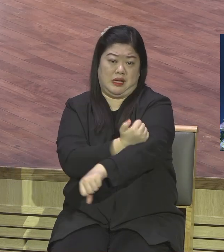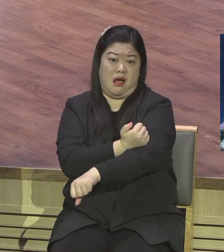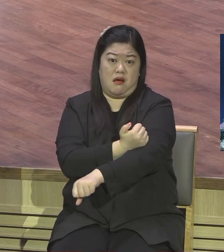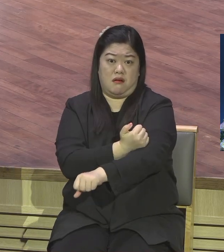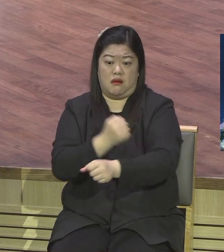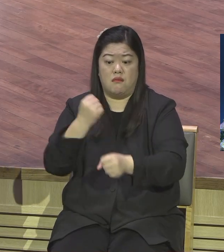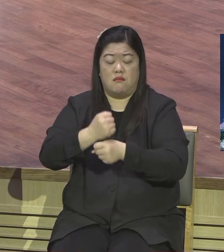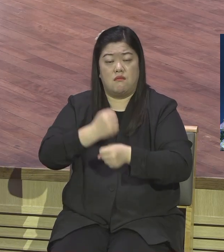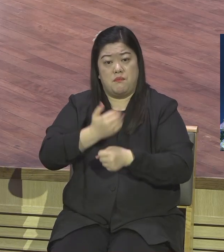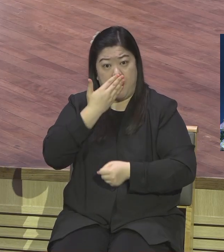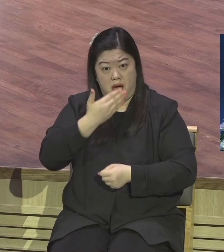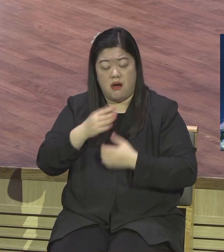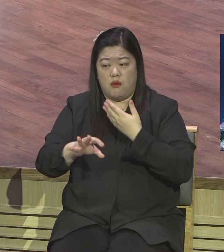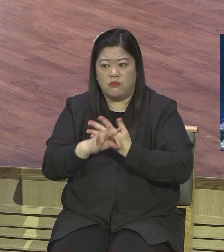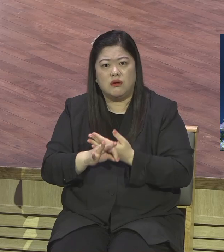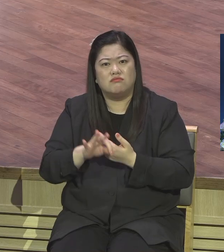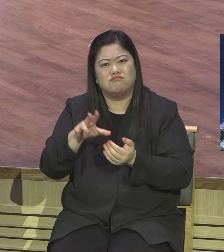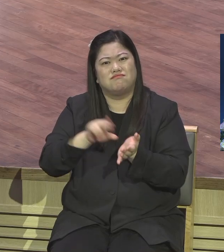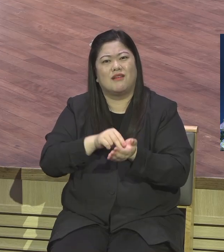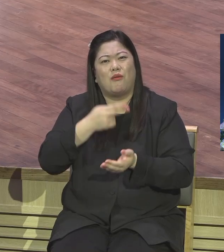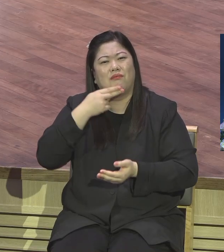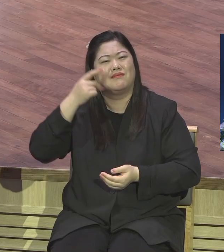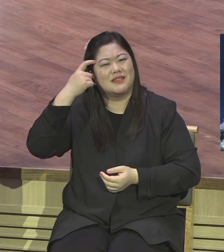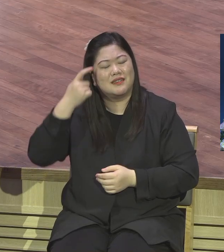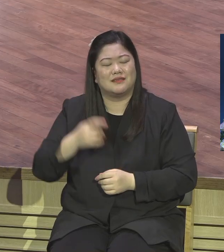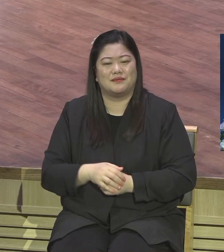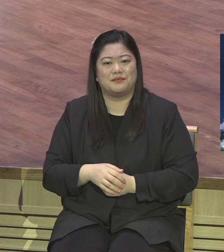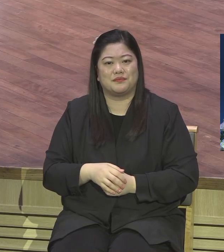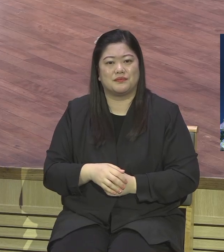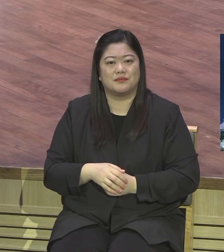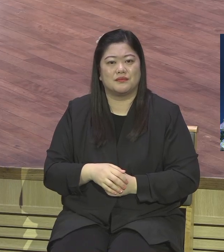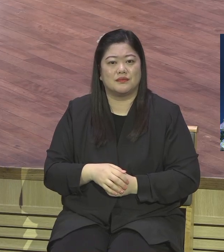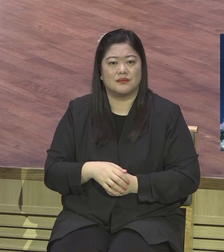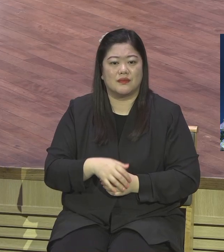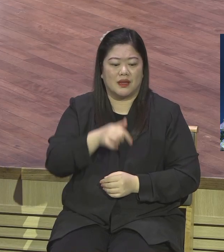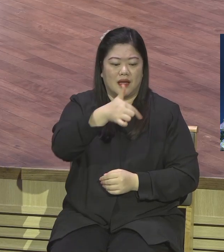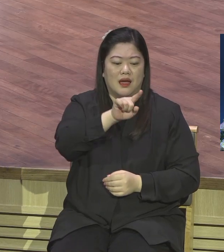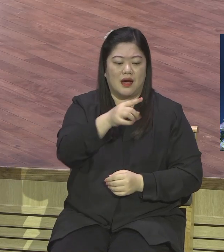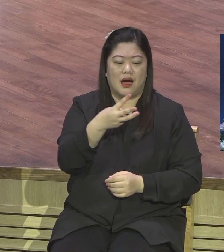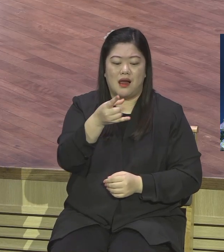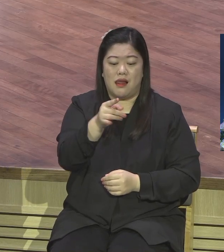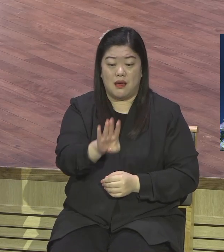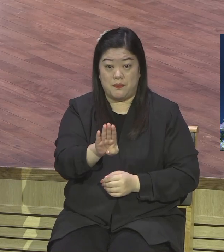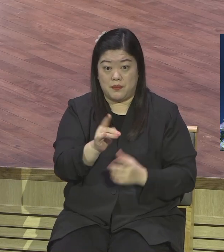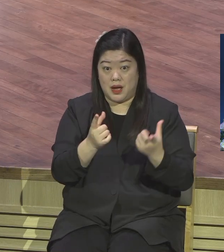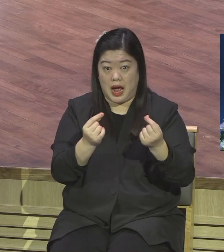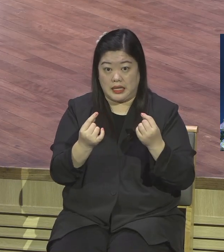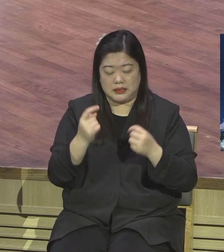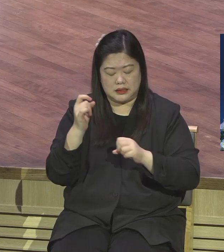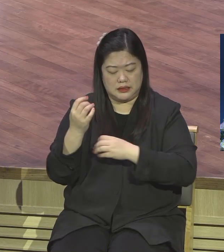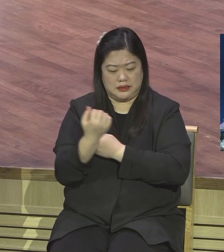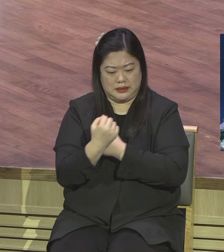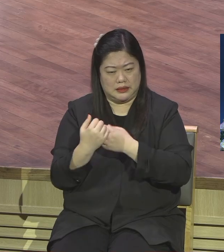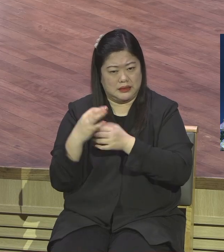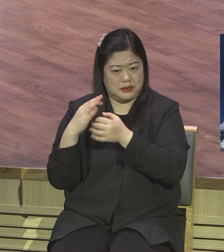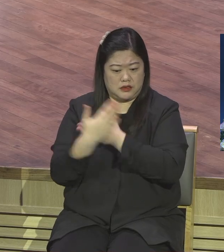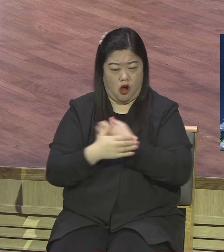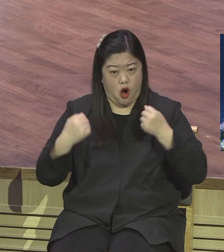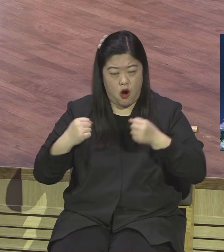우리는 갈렙처럼 은약 붙잡은 믿음의 도전을 계속해서 우린 해나가야 됩니다 예원교의 전